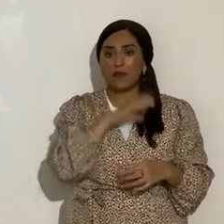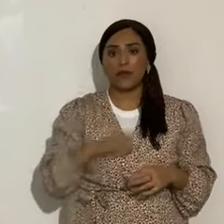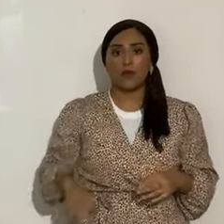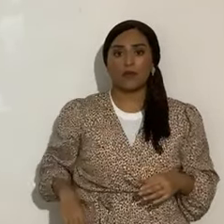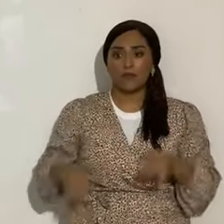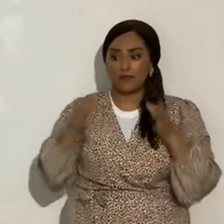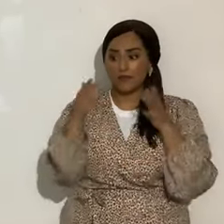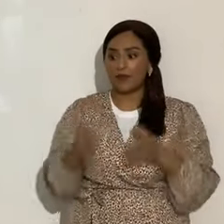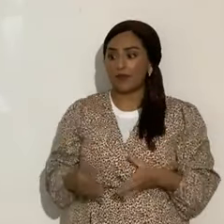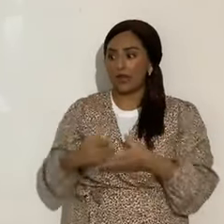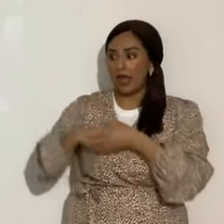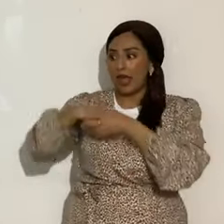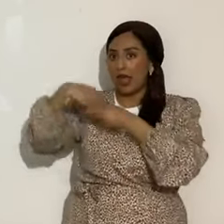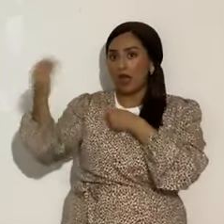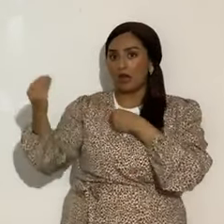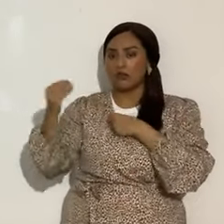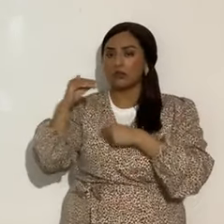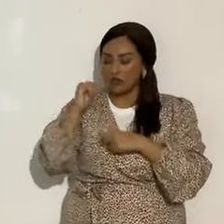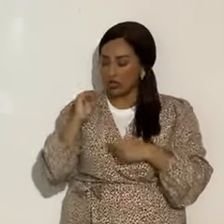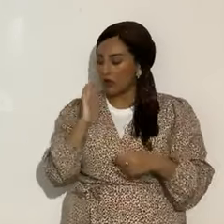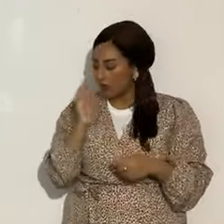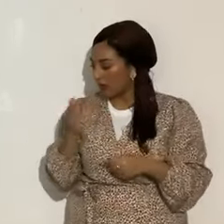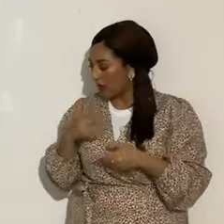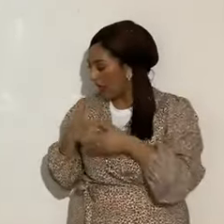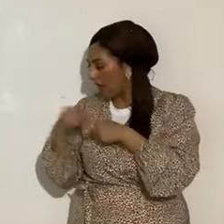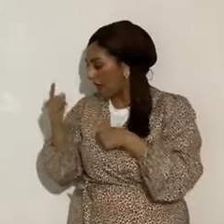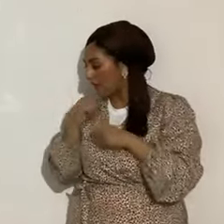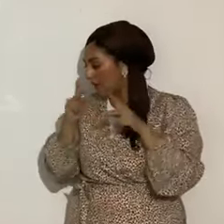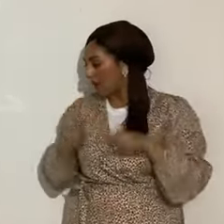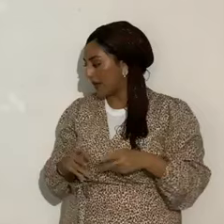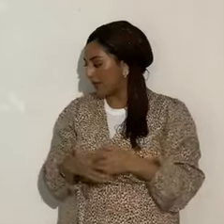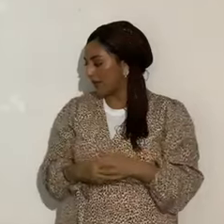antimachíaj. Si va a salir un personaje ahí, pero no, ya está operando.